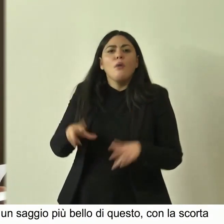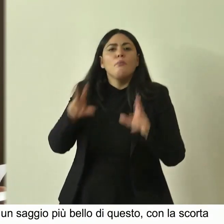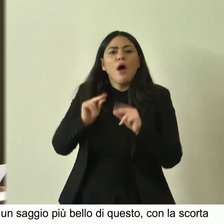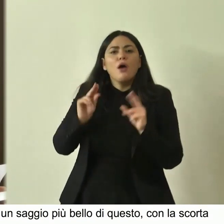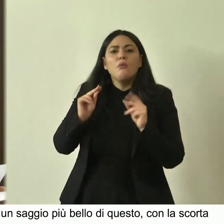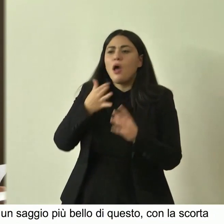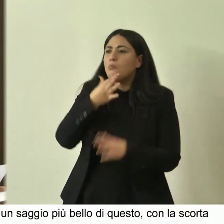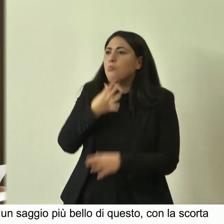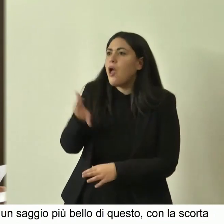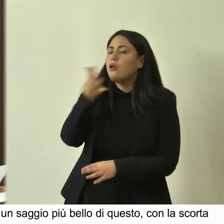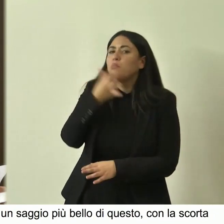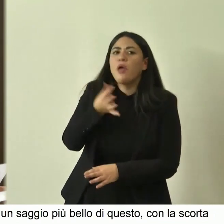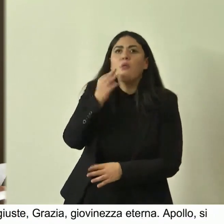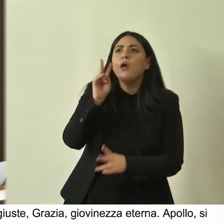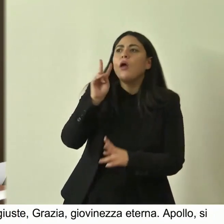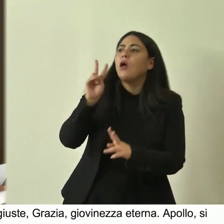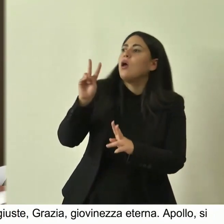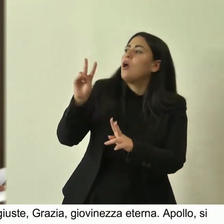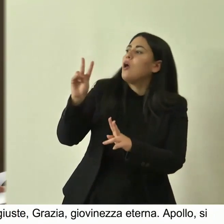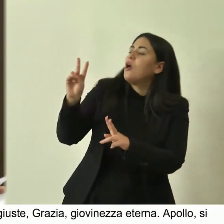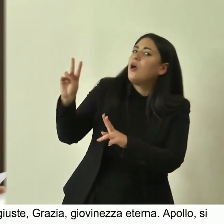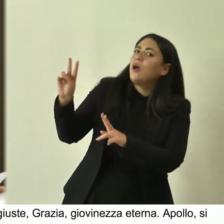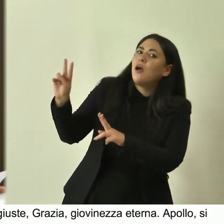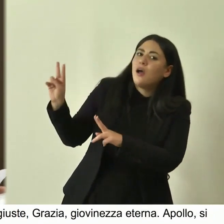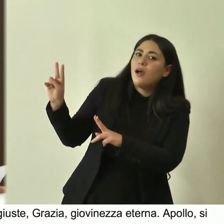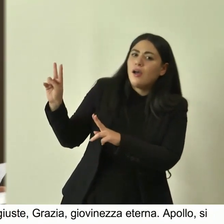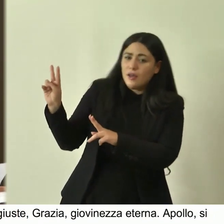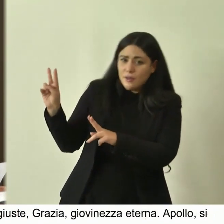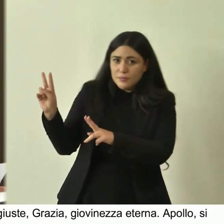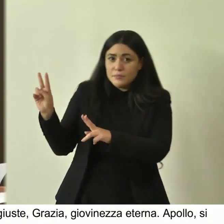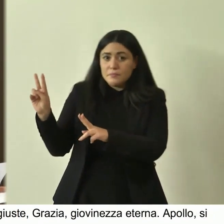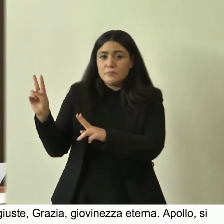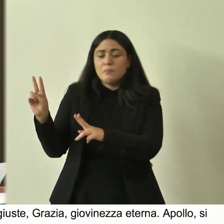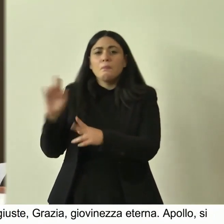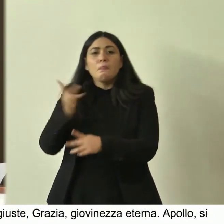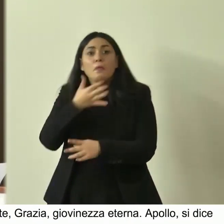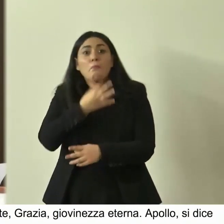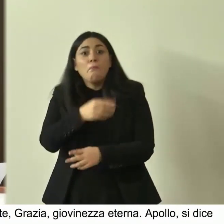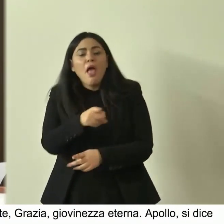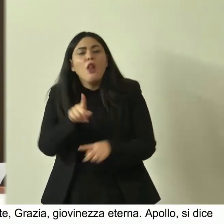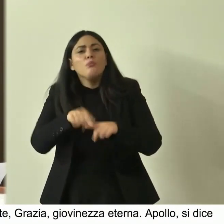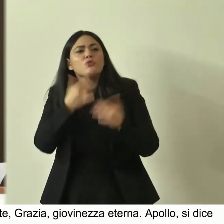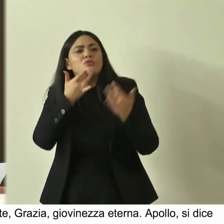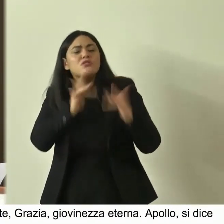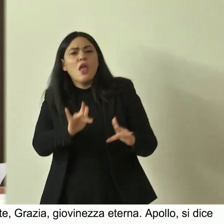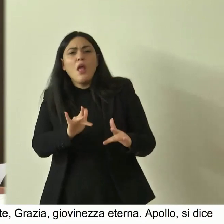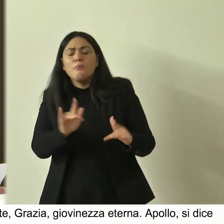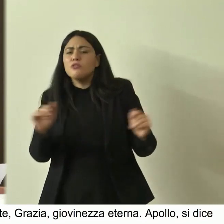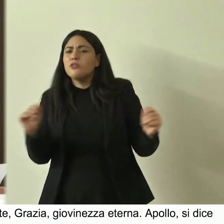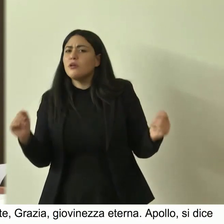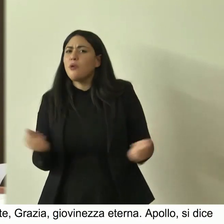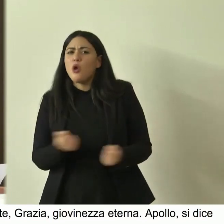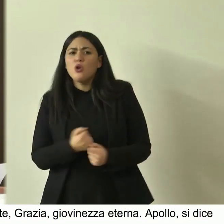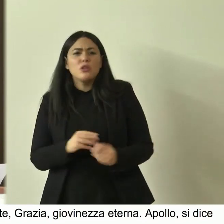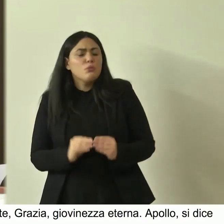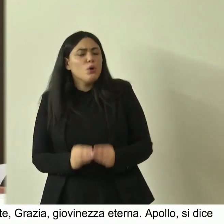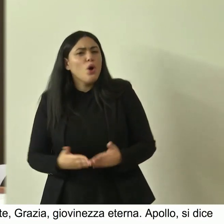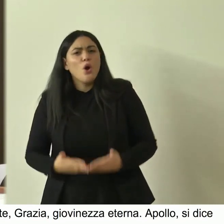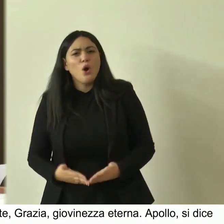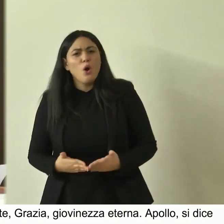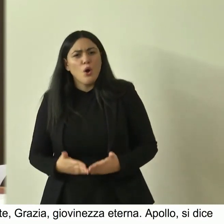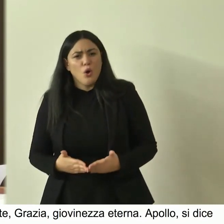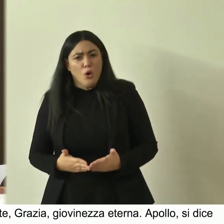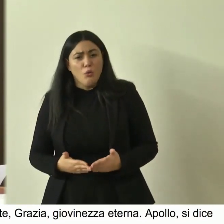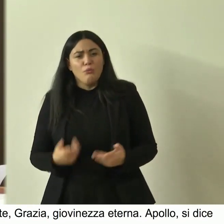straordinaria è che possa essere tanto bello e rimanere tanto semplice è fuori di dubbio che esso si conosce e si giudica